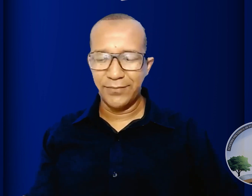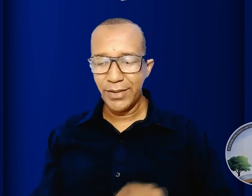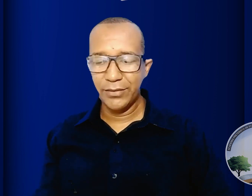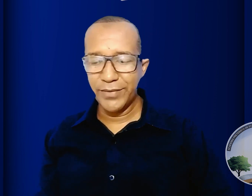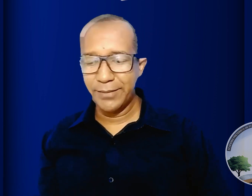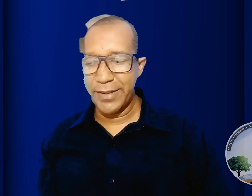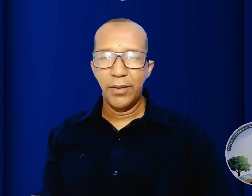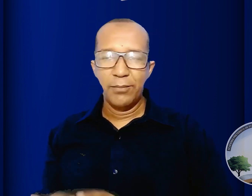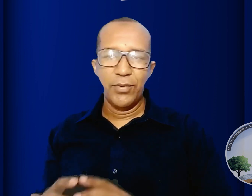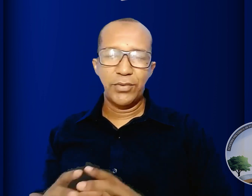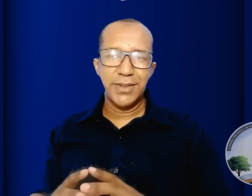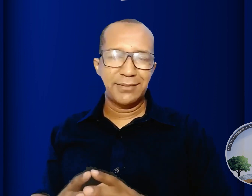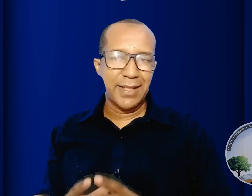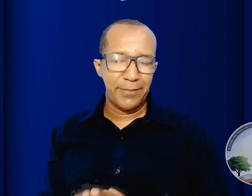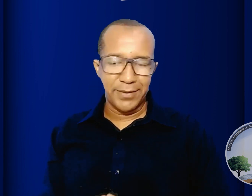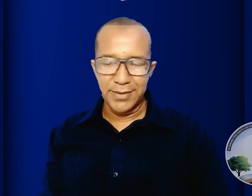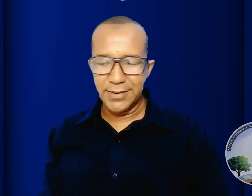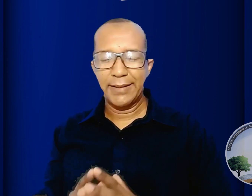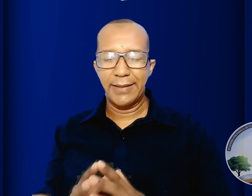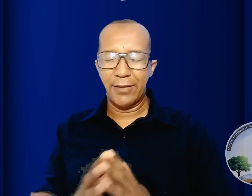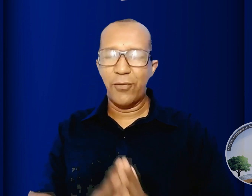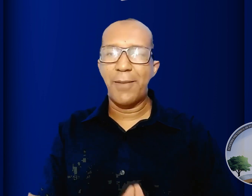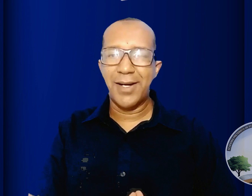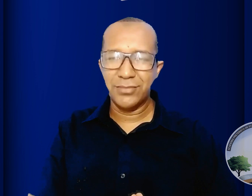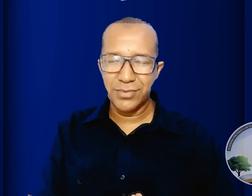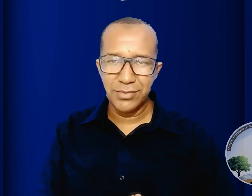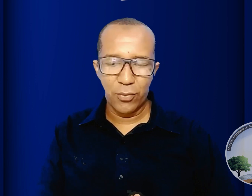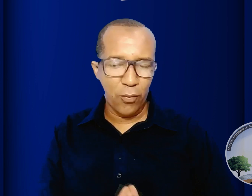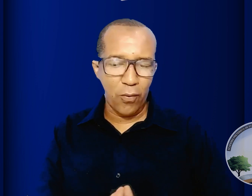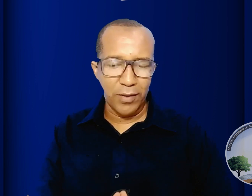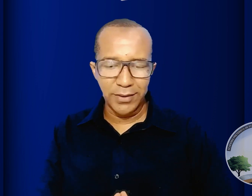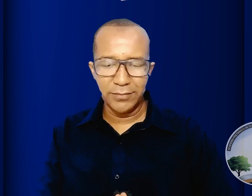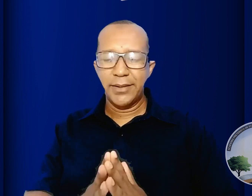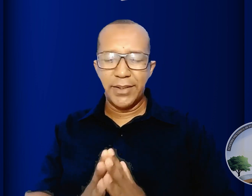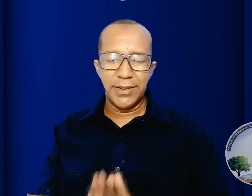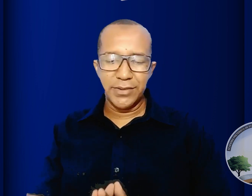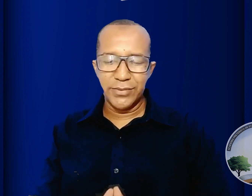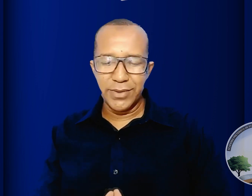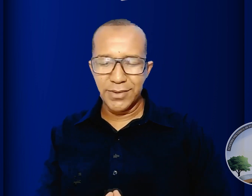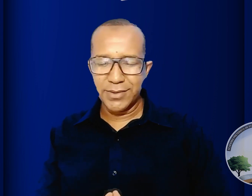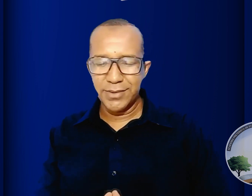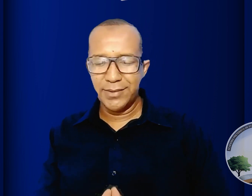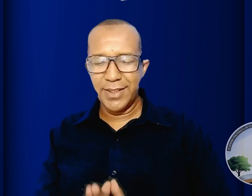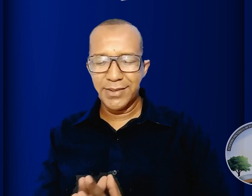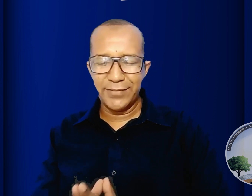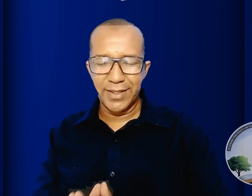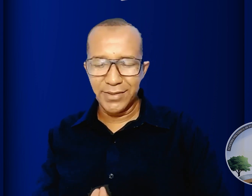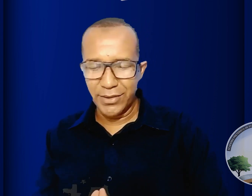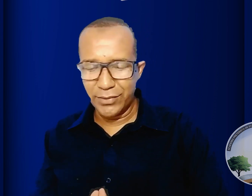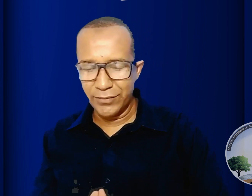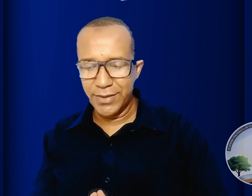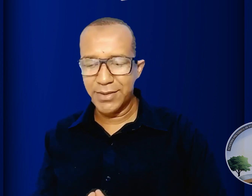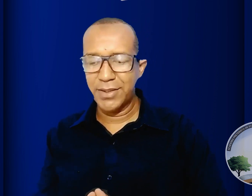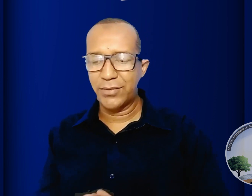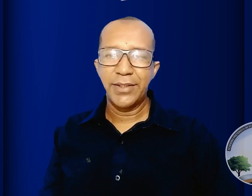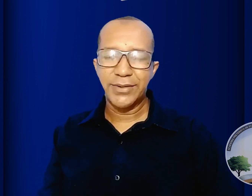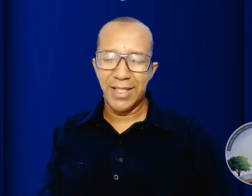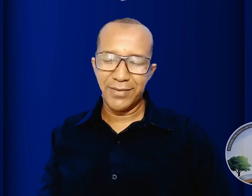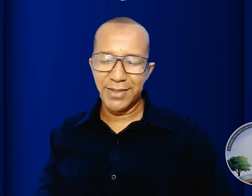então veja bem, muitos intérpretes reformados concordam que Jesus nesse versículo 25 estava se